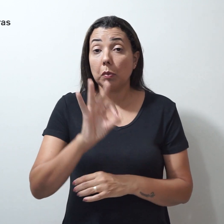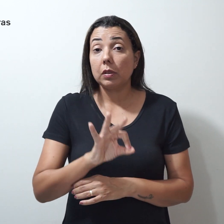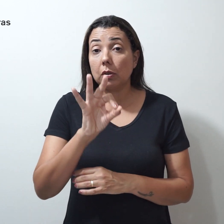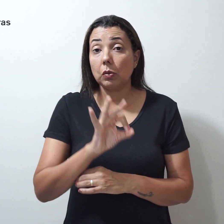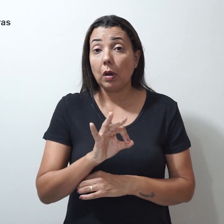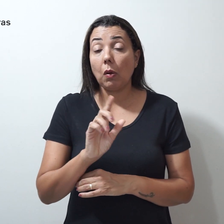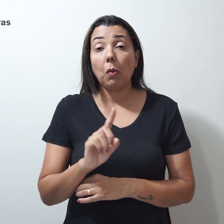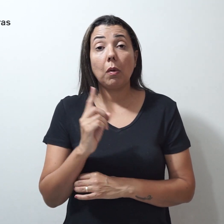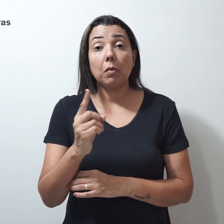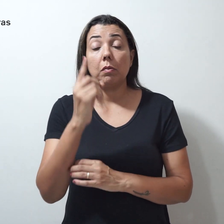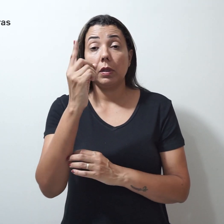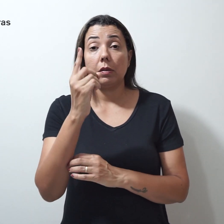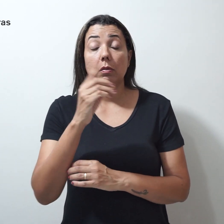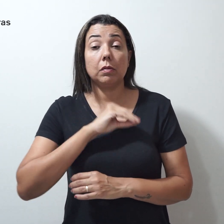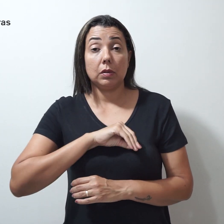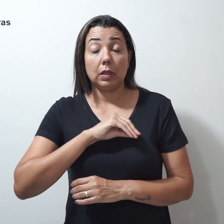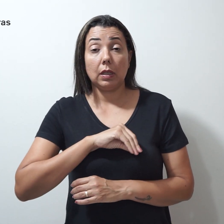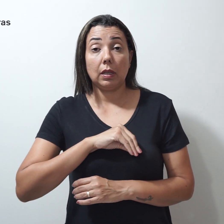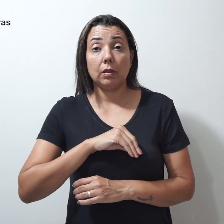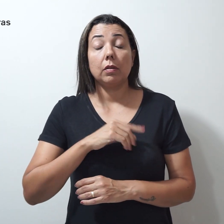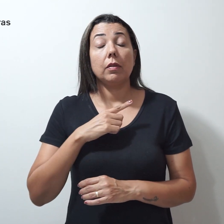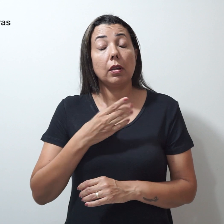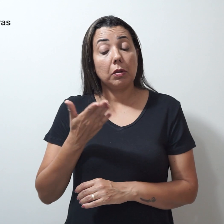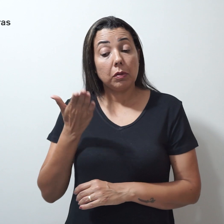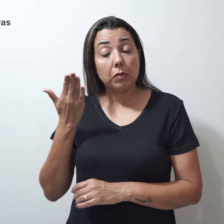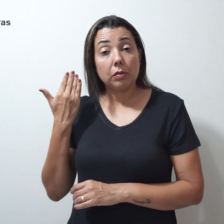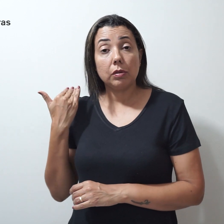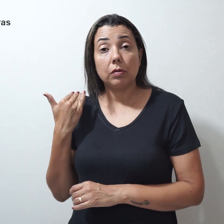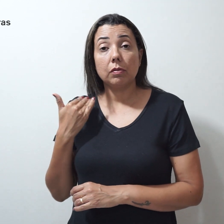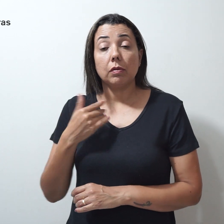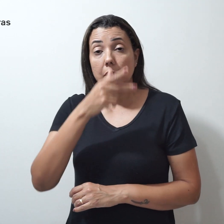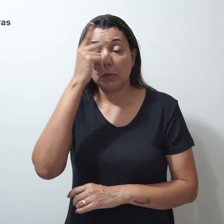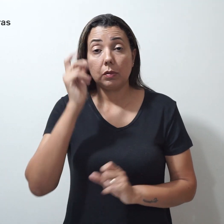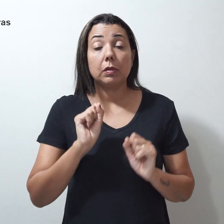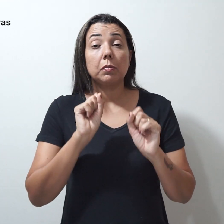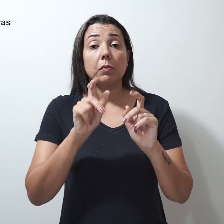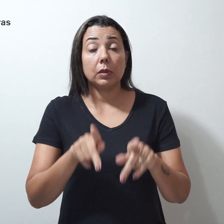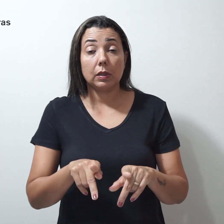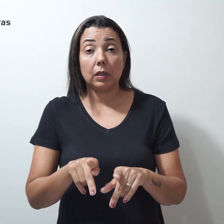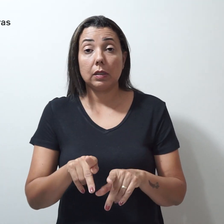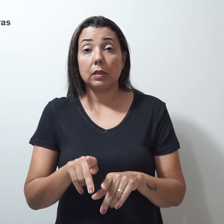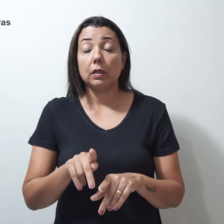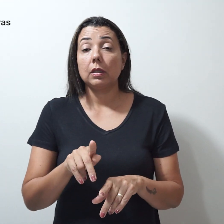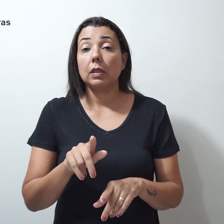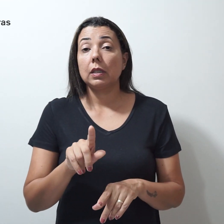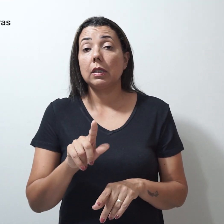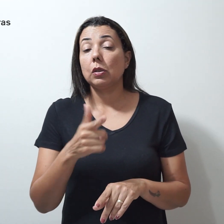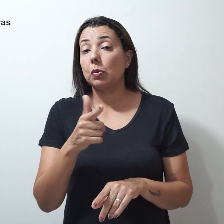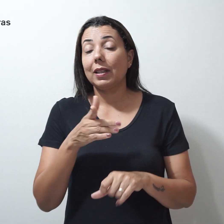anuênio, com efeito retroativo. Os aposentados não possuem acesso ao